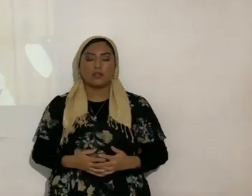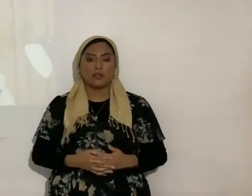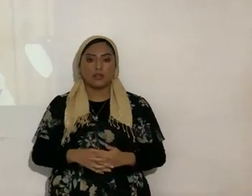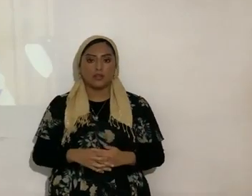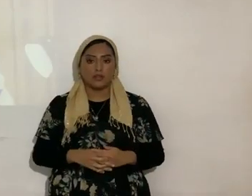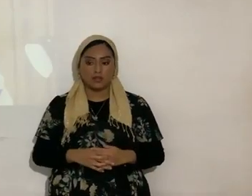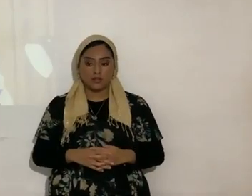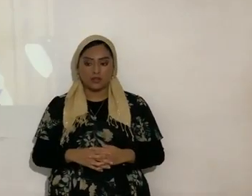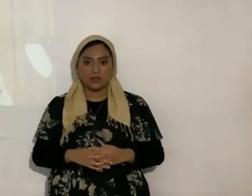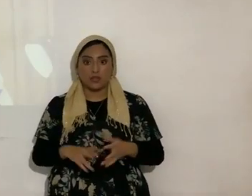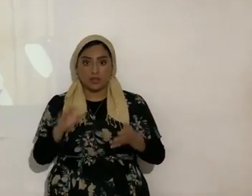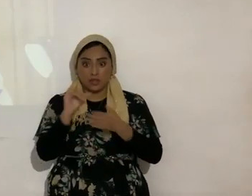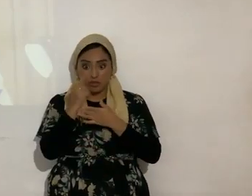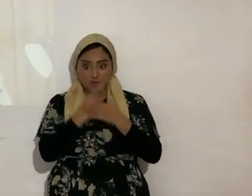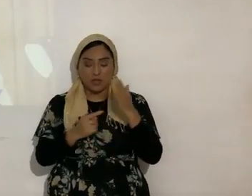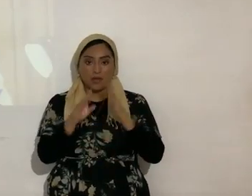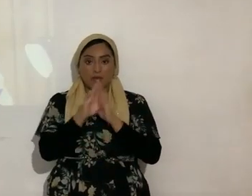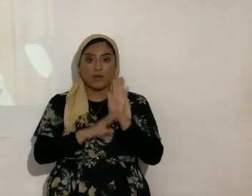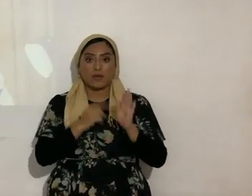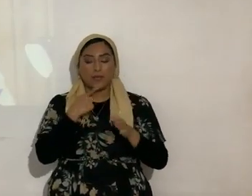eso dice la Biblia lo quitamos no lo podemos quitar